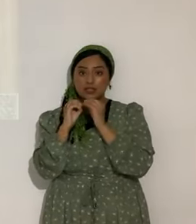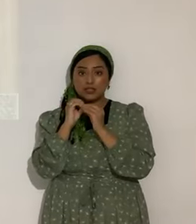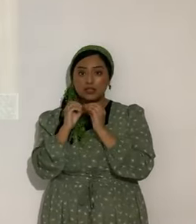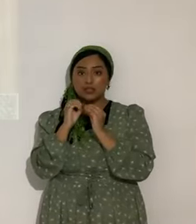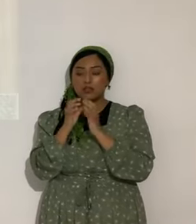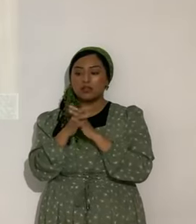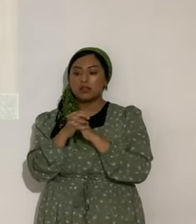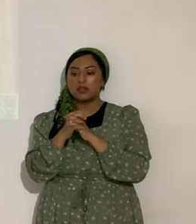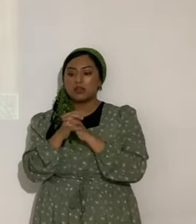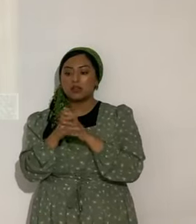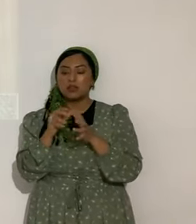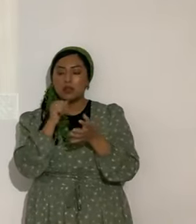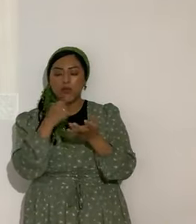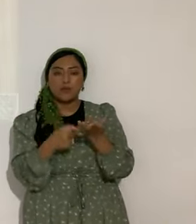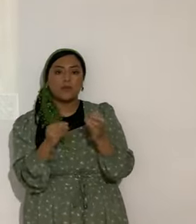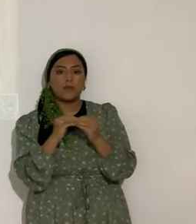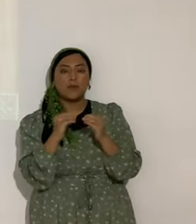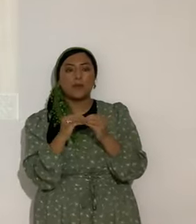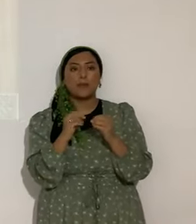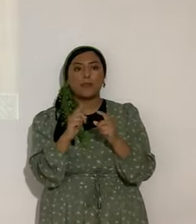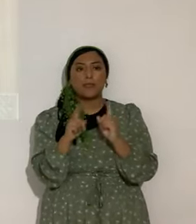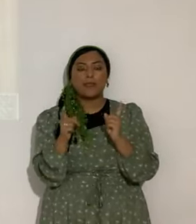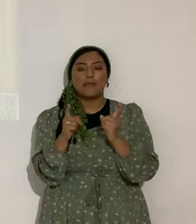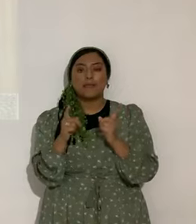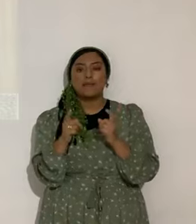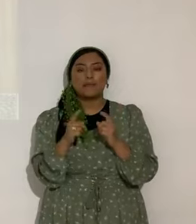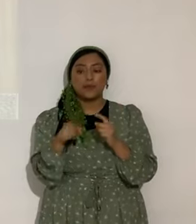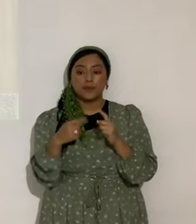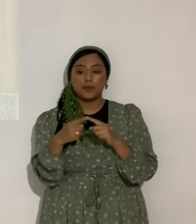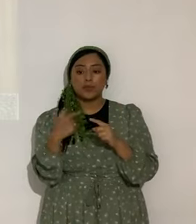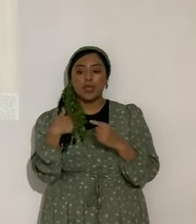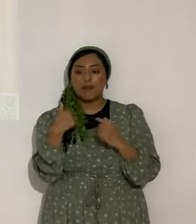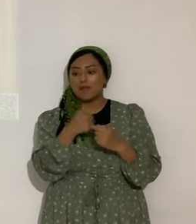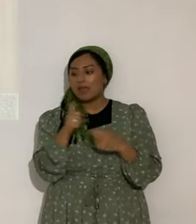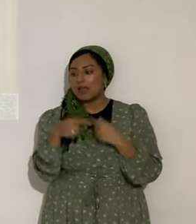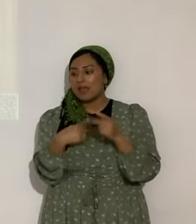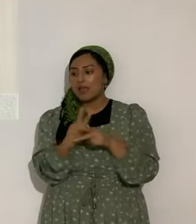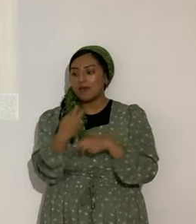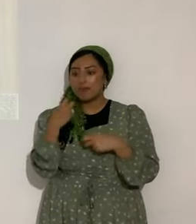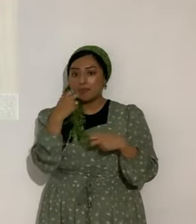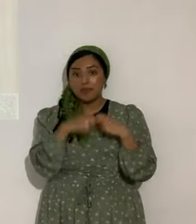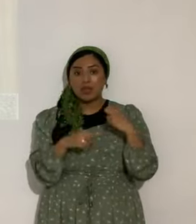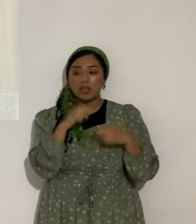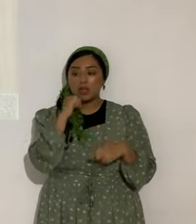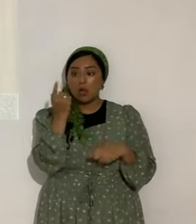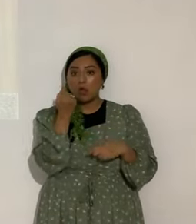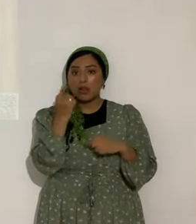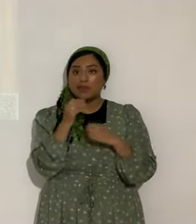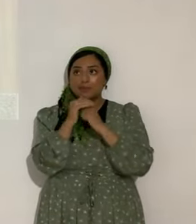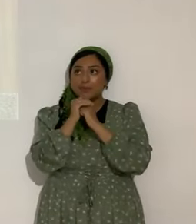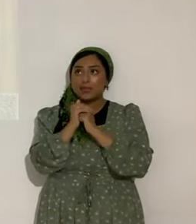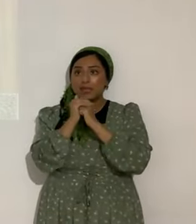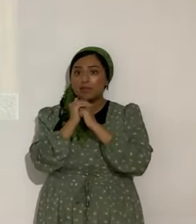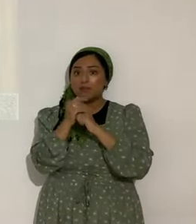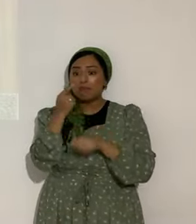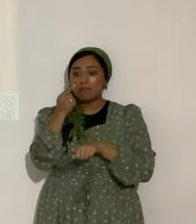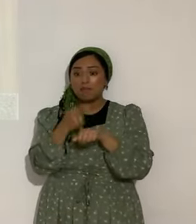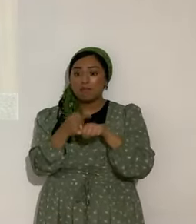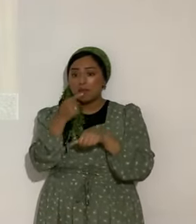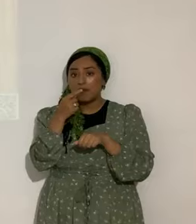No quiero hablar más. cuando. Me doy a entender. Cuando tenemos una situación. No. No nada más orar en esos momentos. Por eso. Yashua